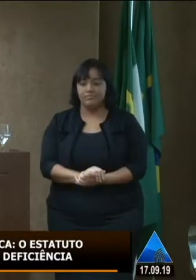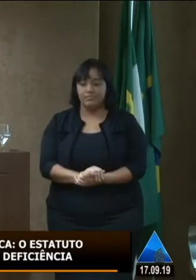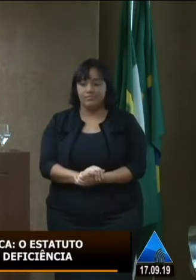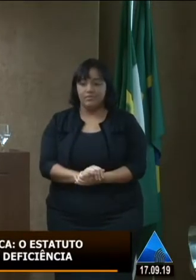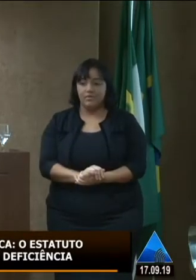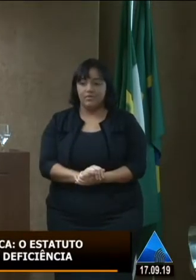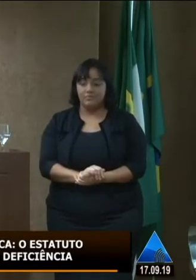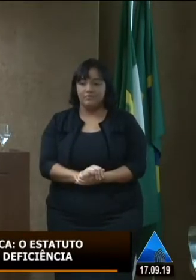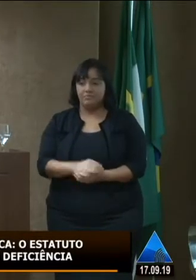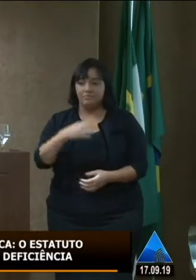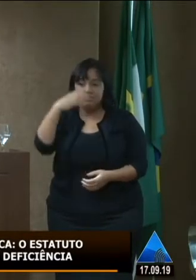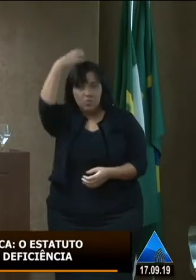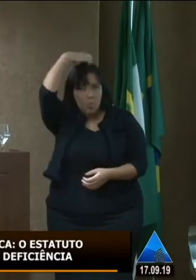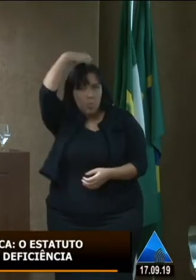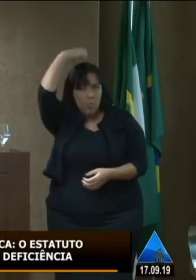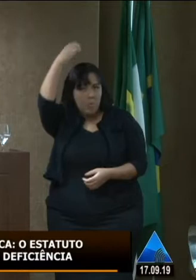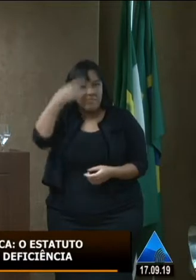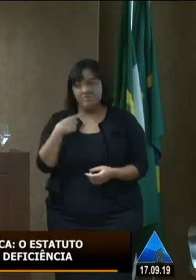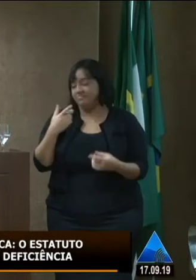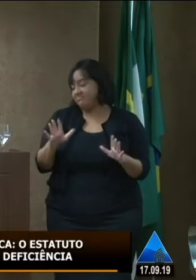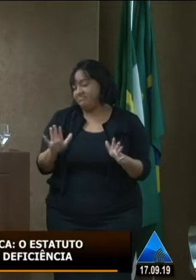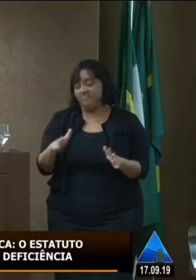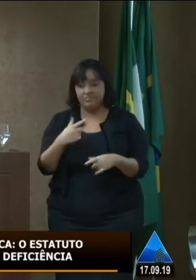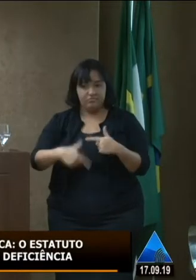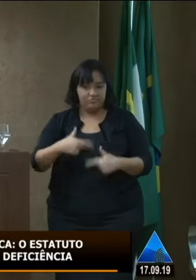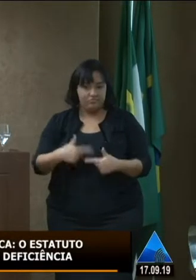não porque inventário de culpa não resolve os nossos problemas